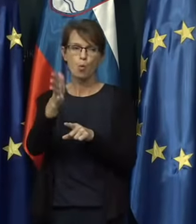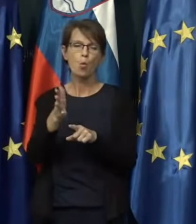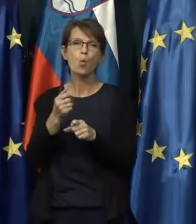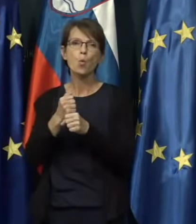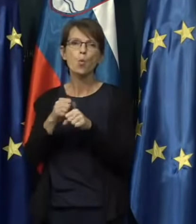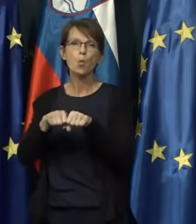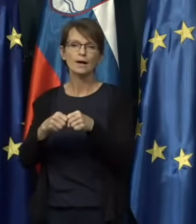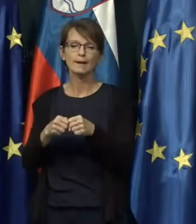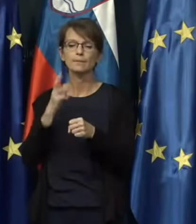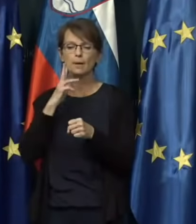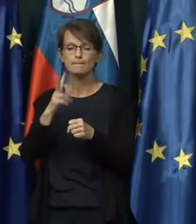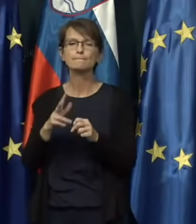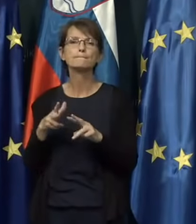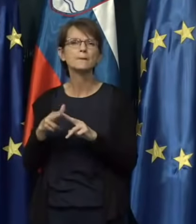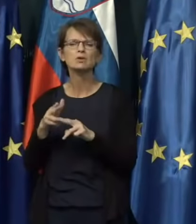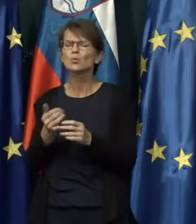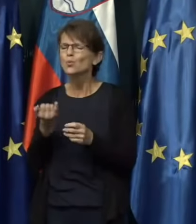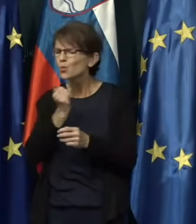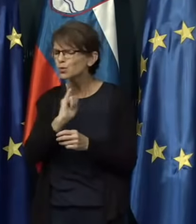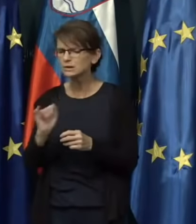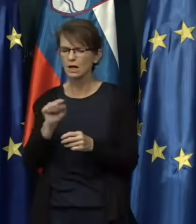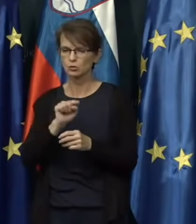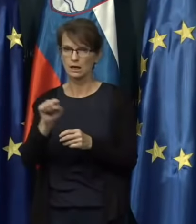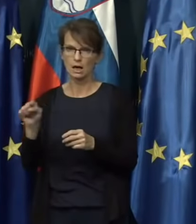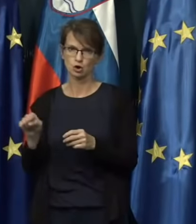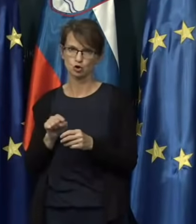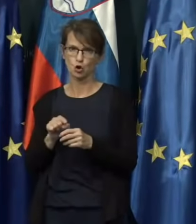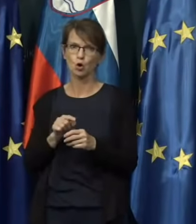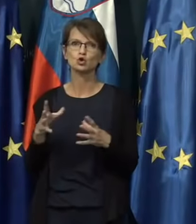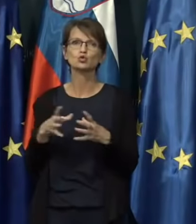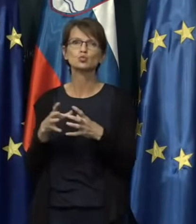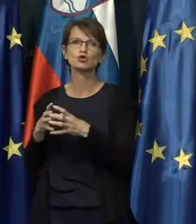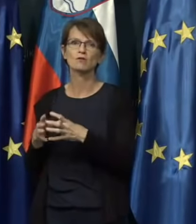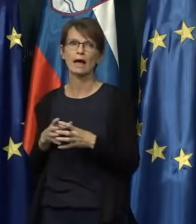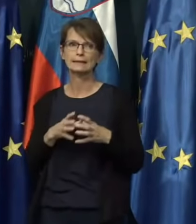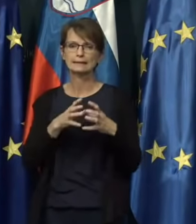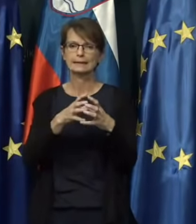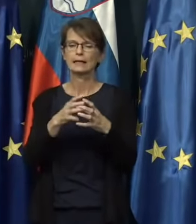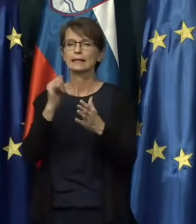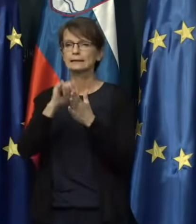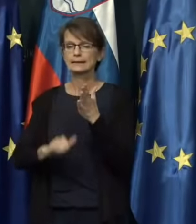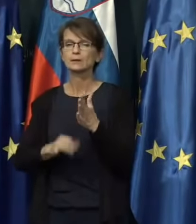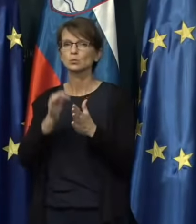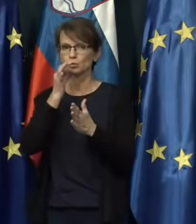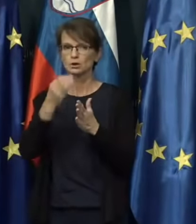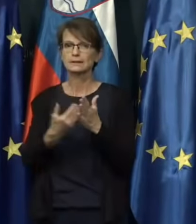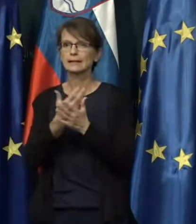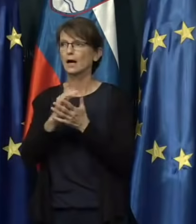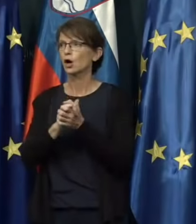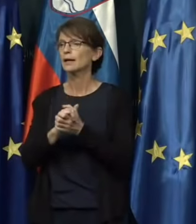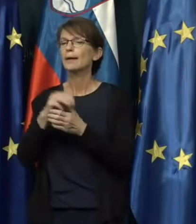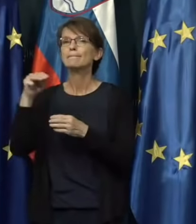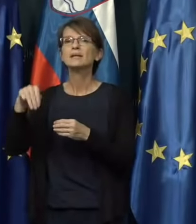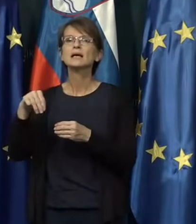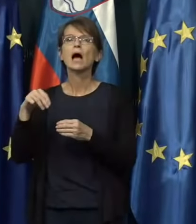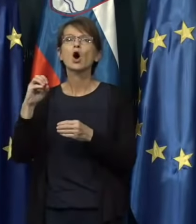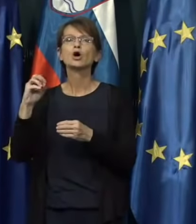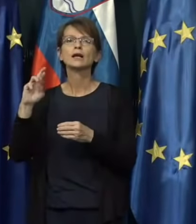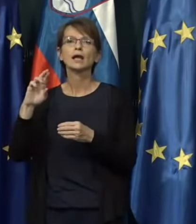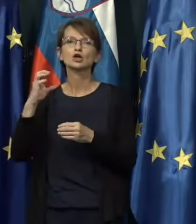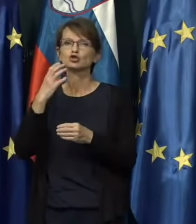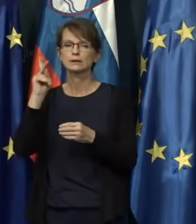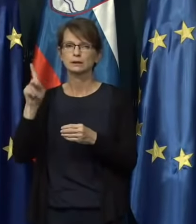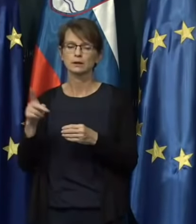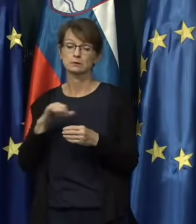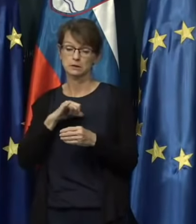priprečimo vsako tako združevanje. Zdaj pa še zadnje vprašanje pa za kolega Miha Orešnika, ki ga zanima,